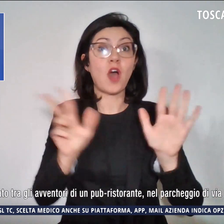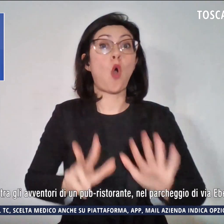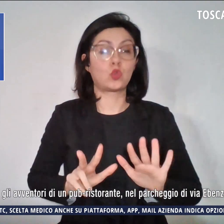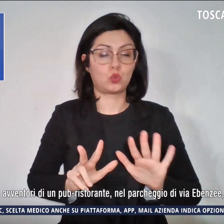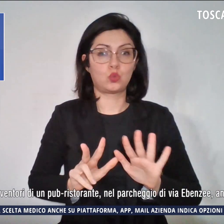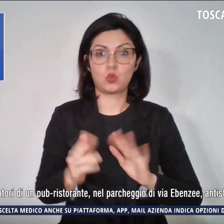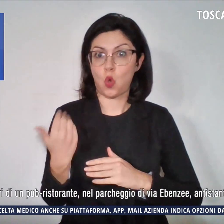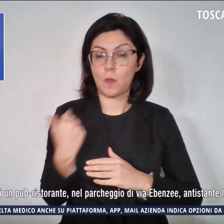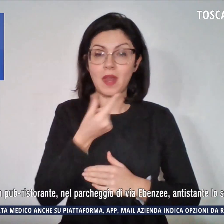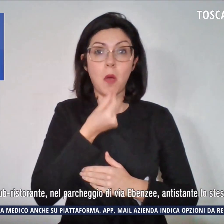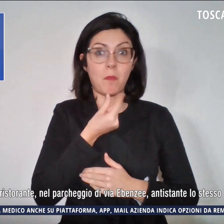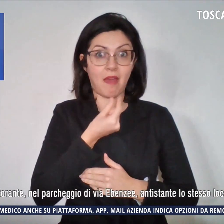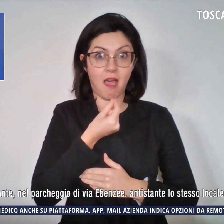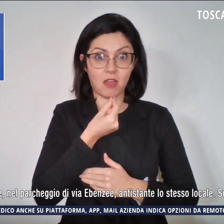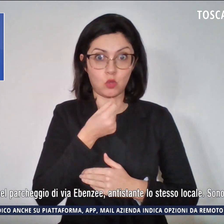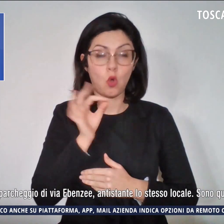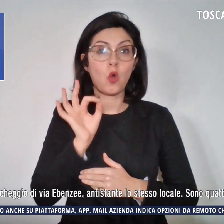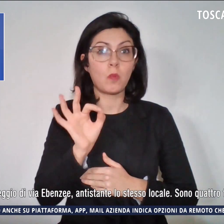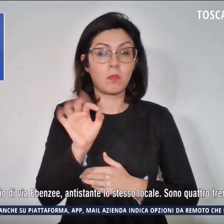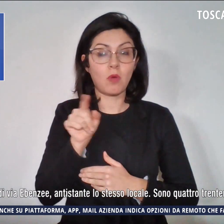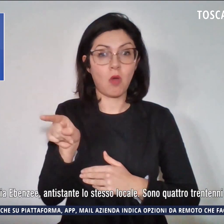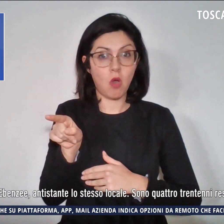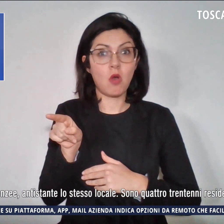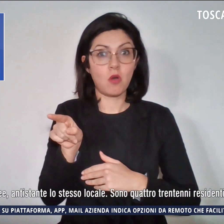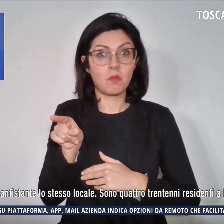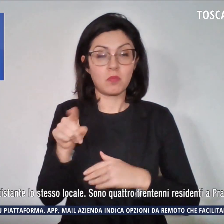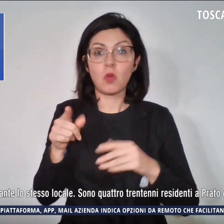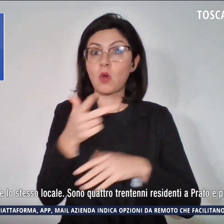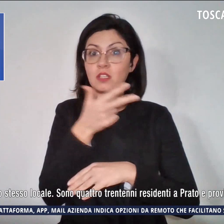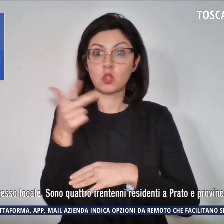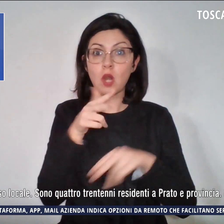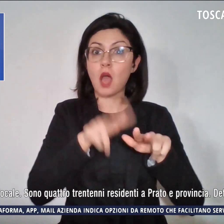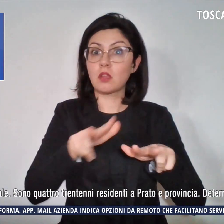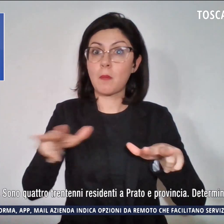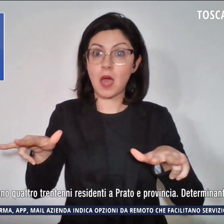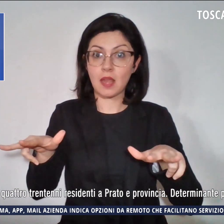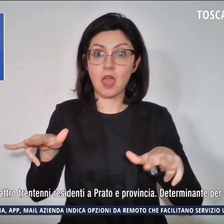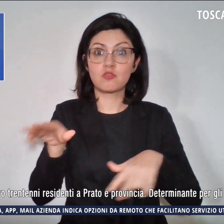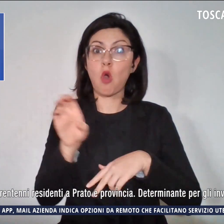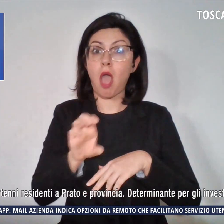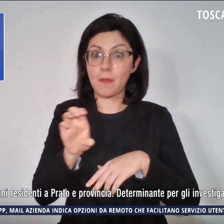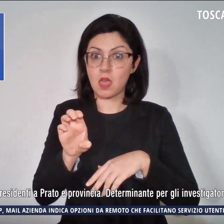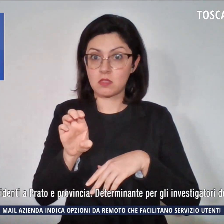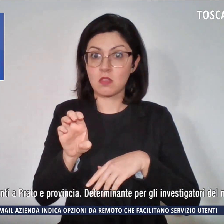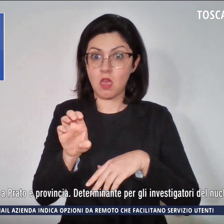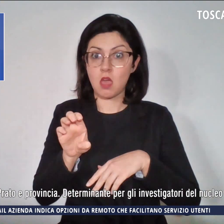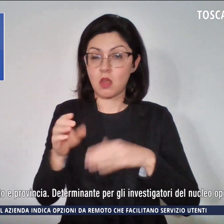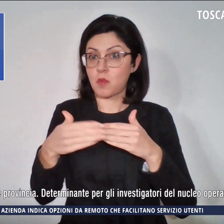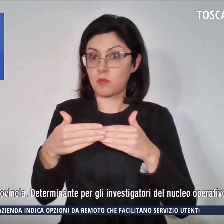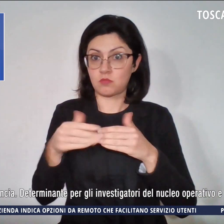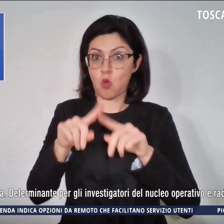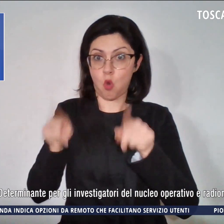tra gli avventori di un ristorante nel parcheggio di via Ebensee, antistante lo stesso locale.